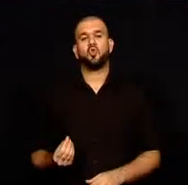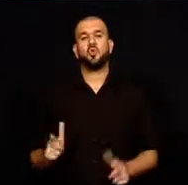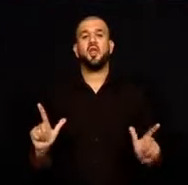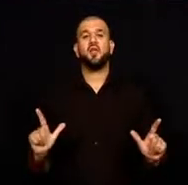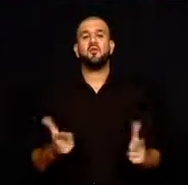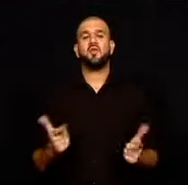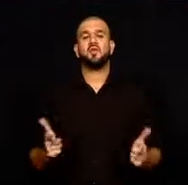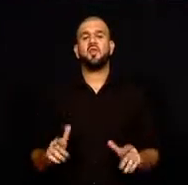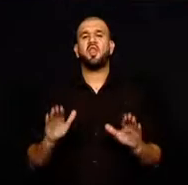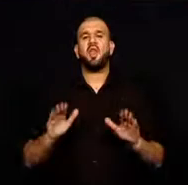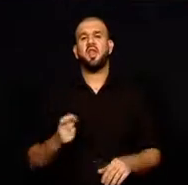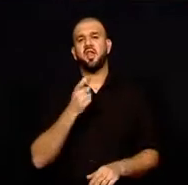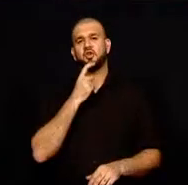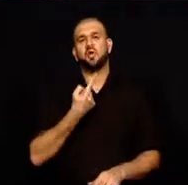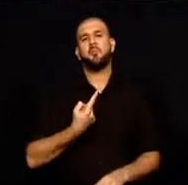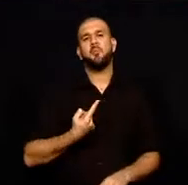katıldı.